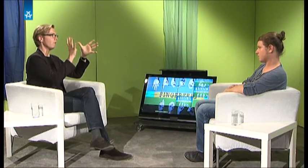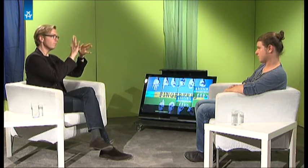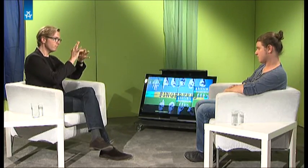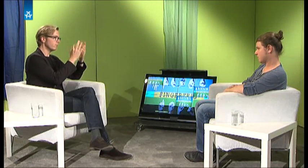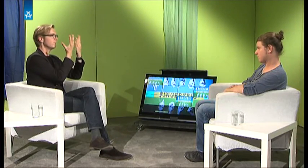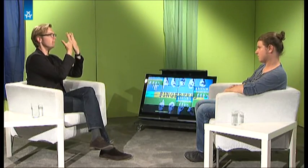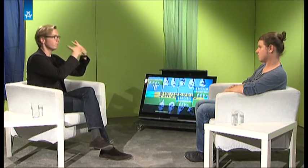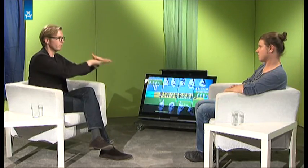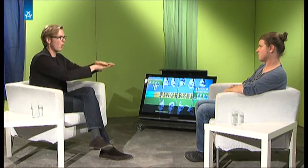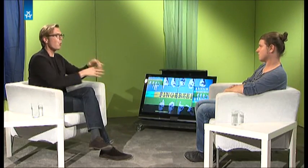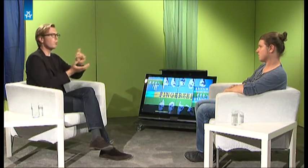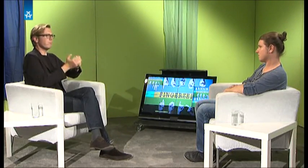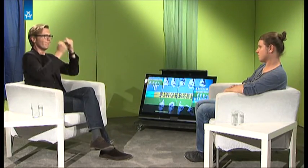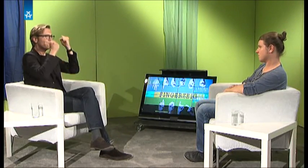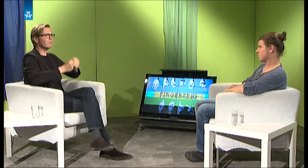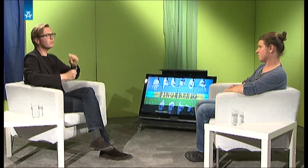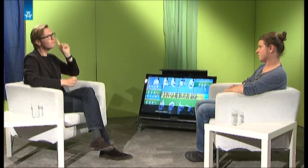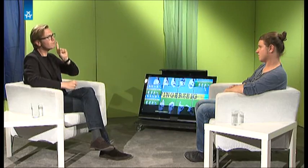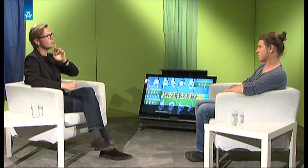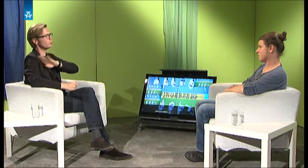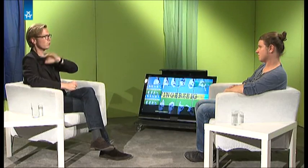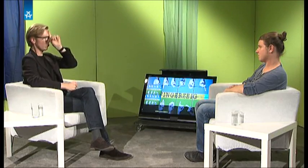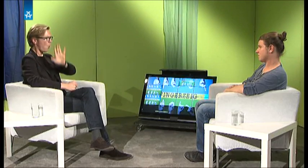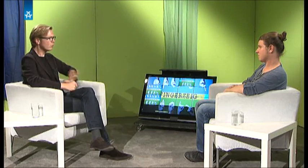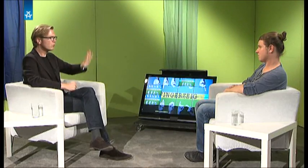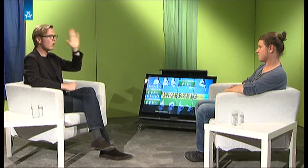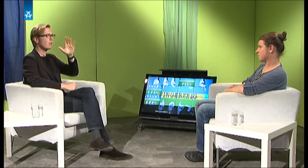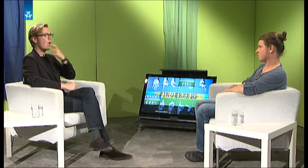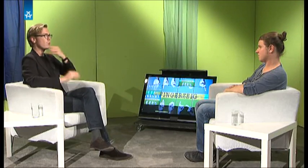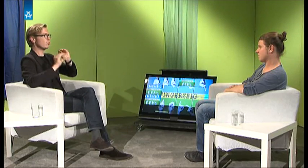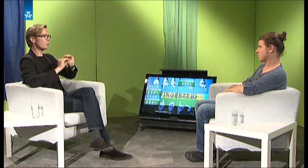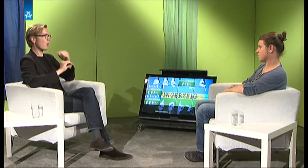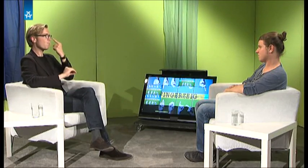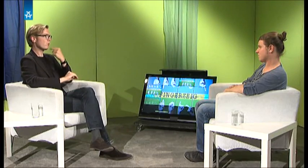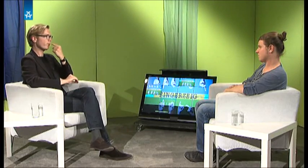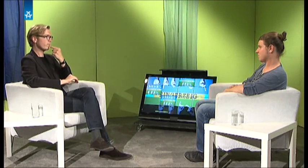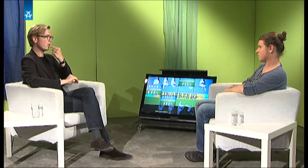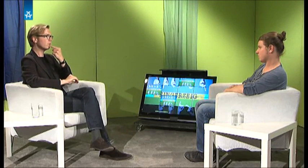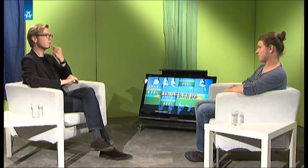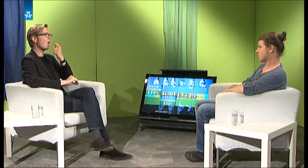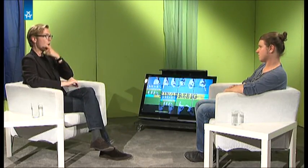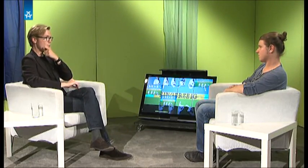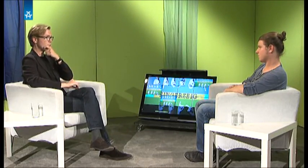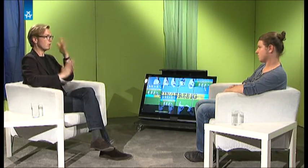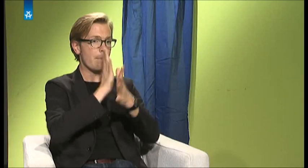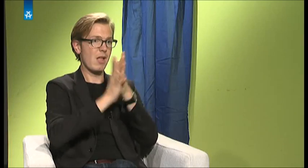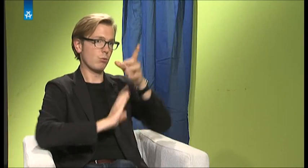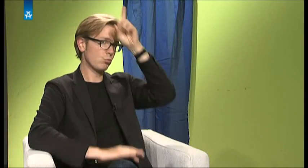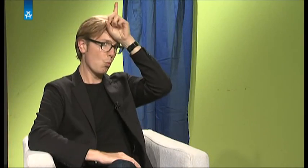weil in Deutschland wird der englische Unterricht eher nach dem Mundbild geformt, das heißt, es gibt ein englisches Mundbild und deutsche Gebärden im englischen